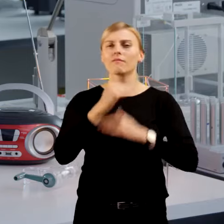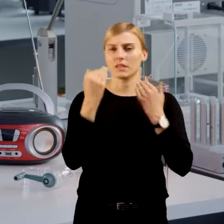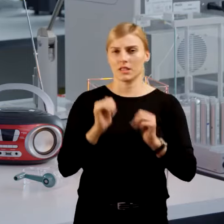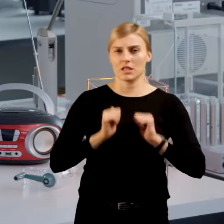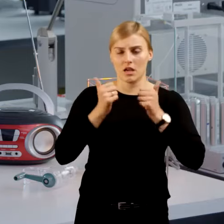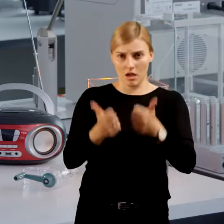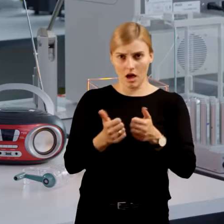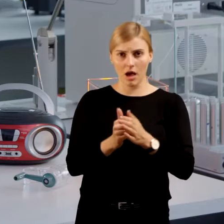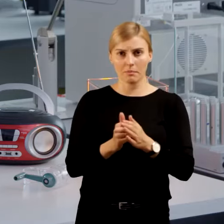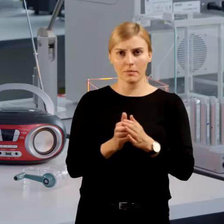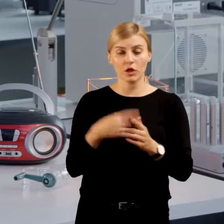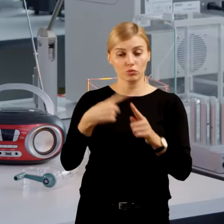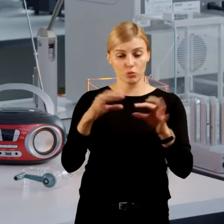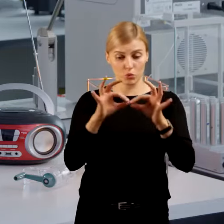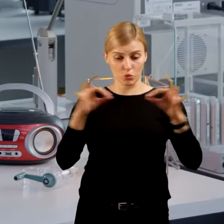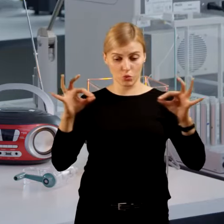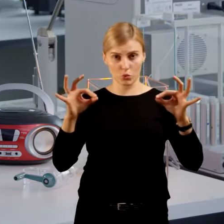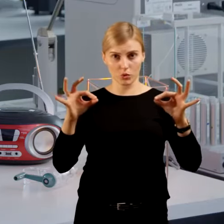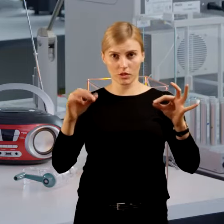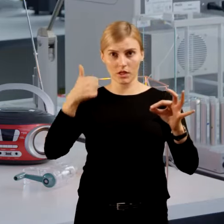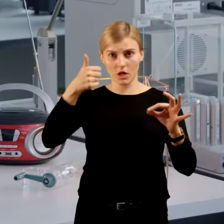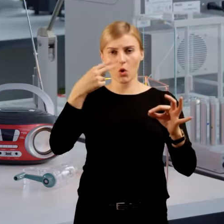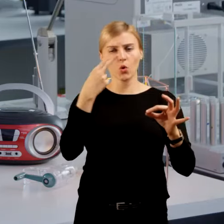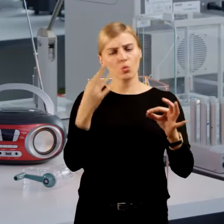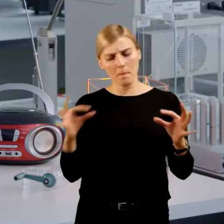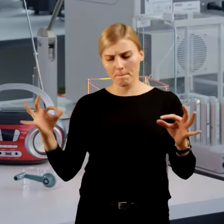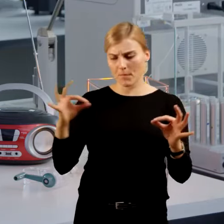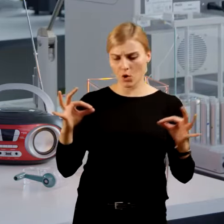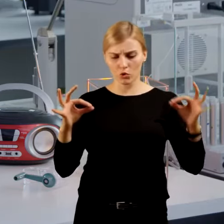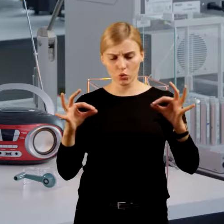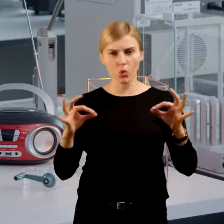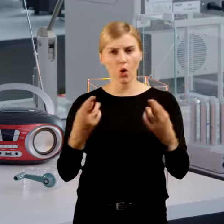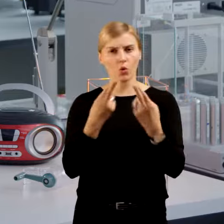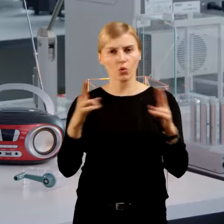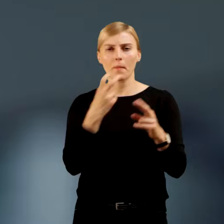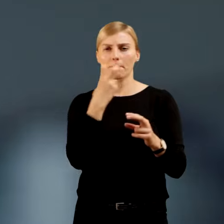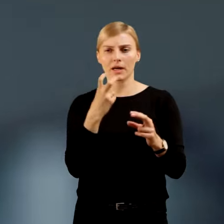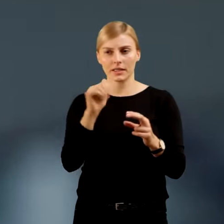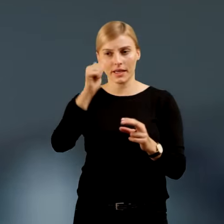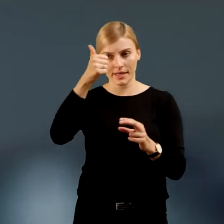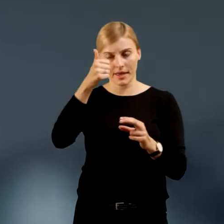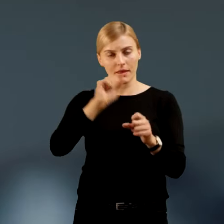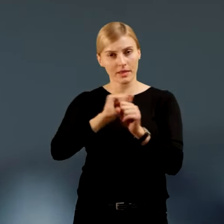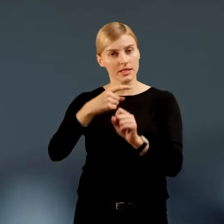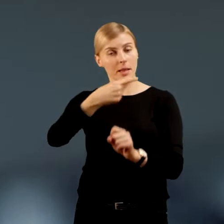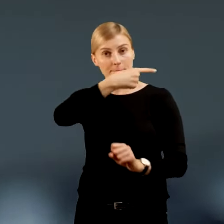nasz drut podłączymy do dwóch różnych końców baterii. Jeden z nich, oznaczony znakiem minus,